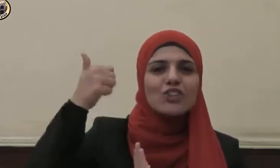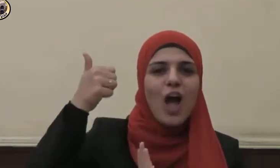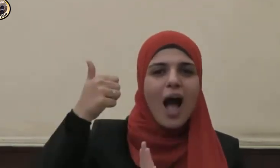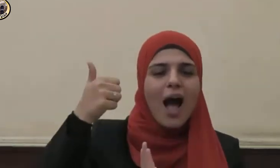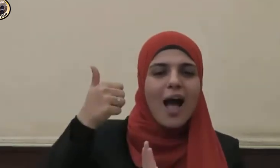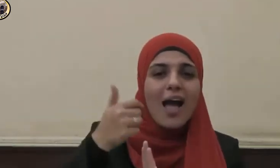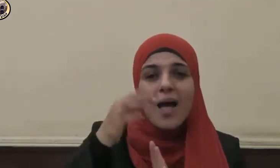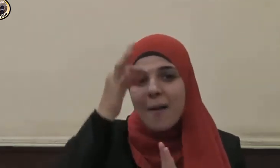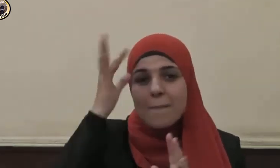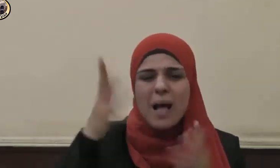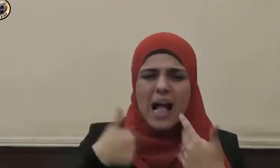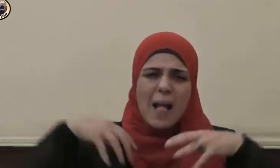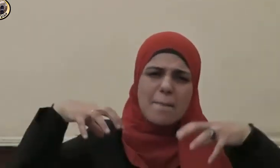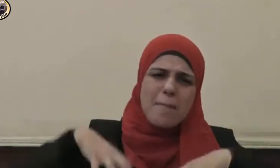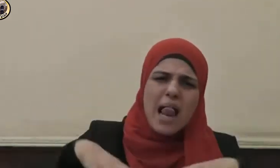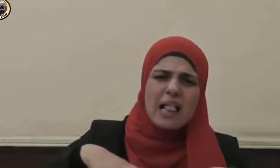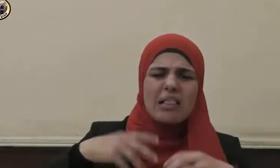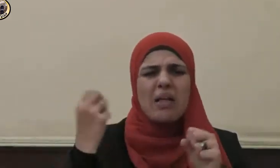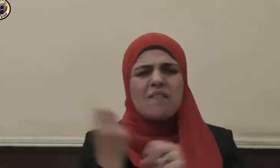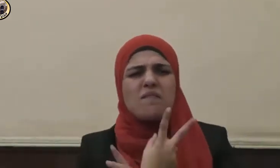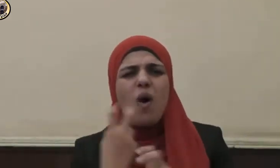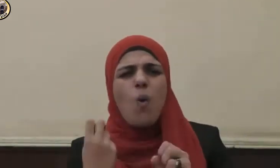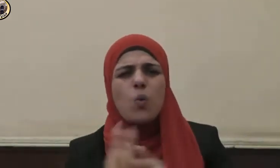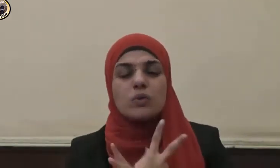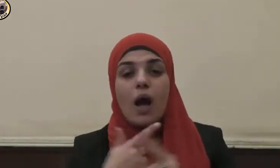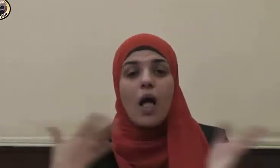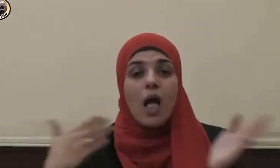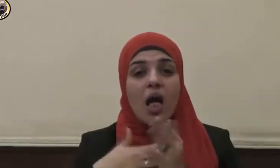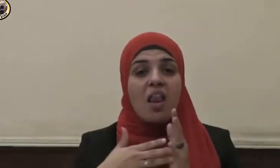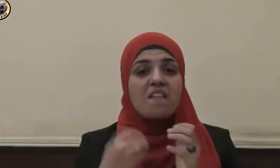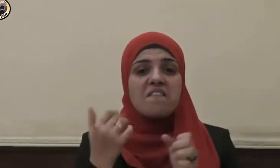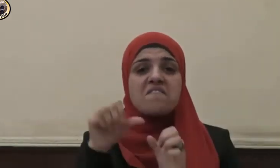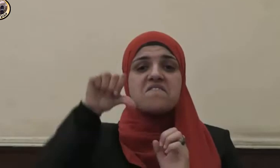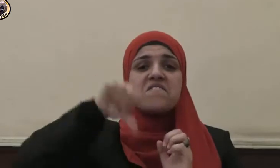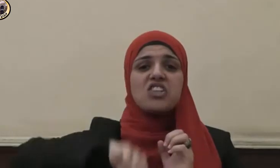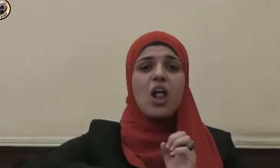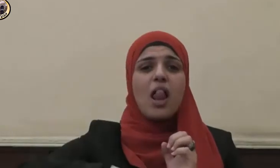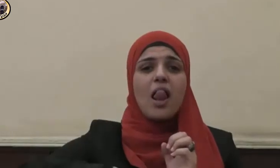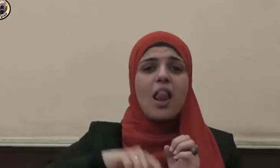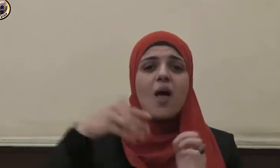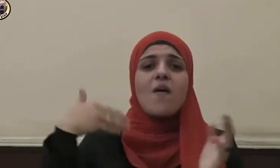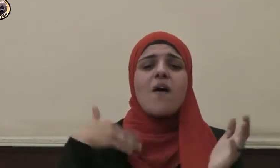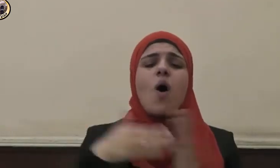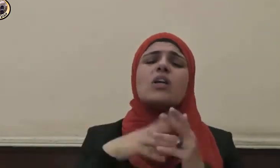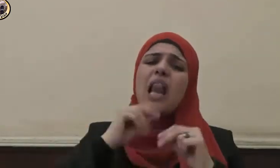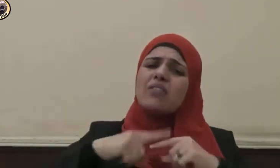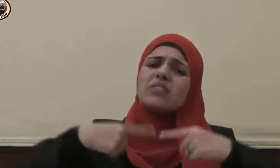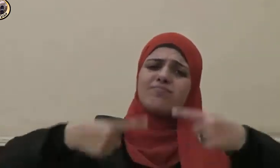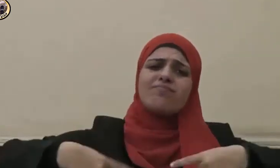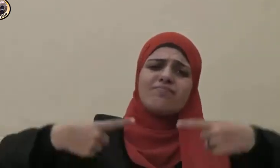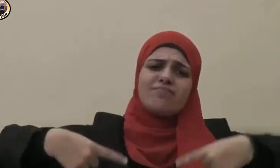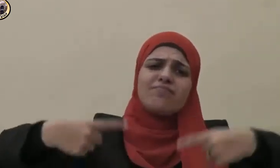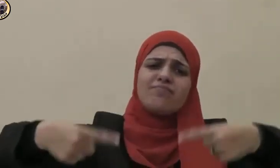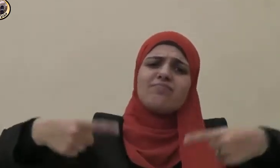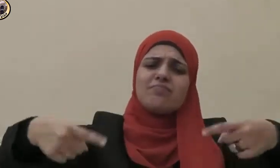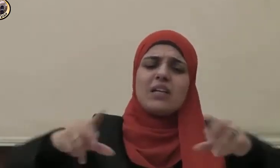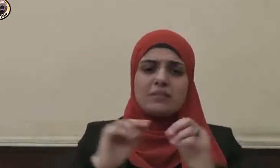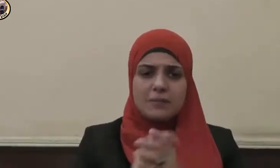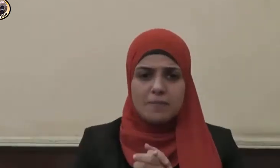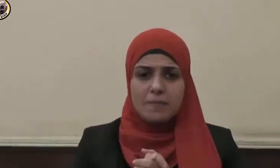والكسل والإهمال سبب للفشل وهكذا إن